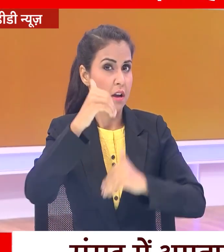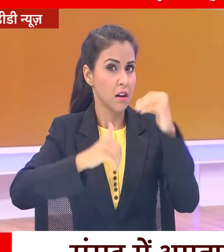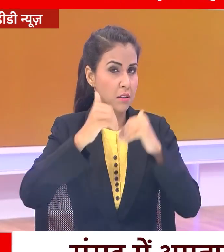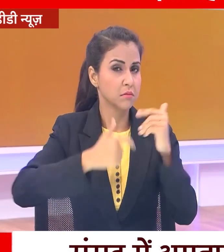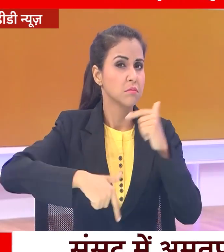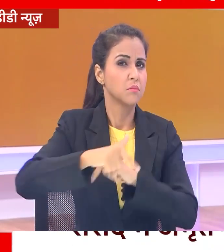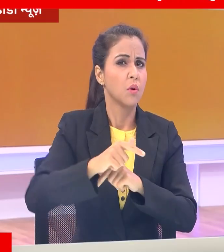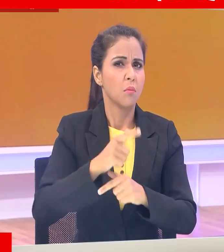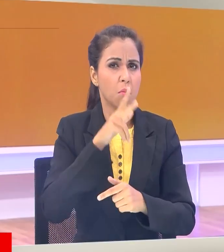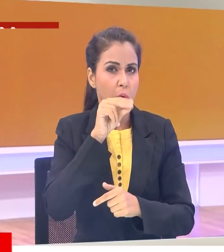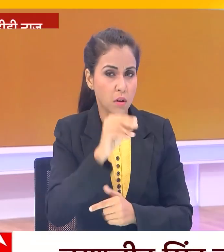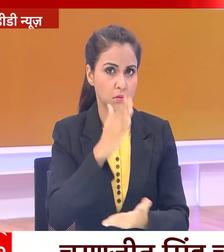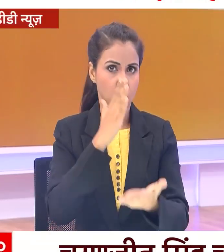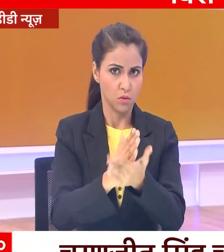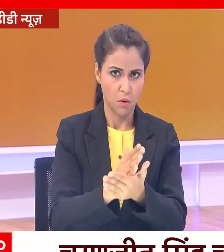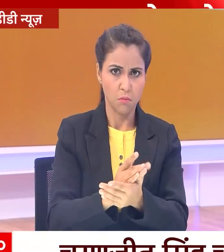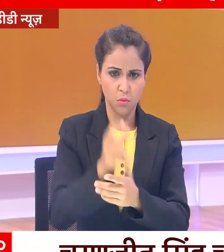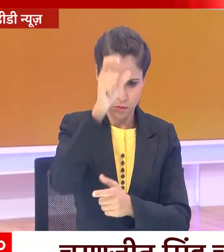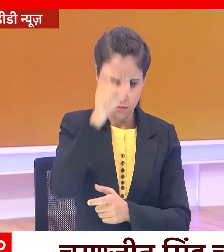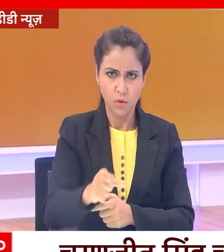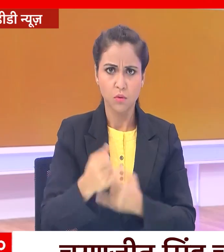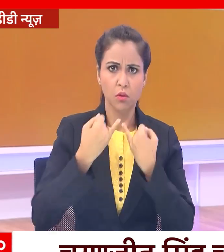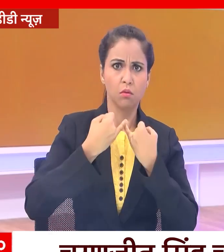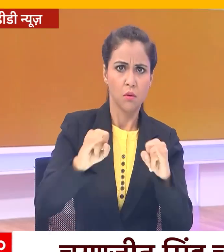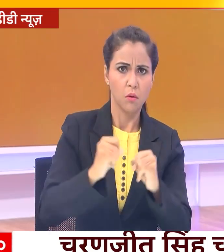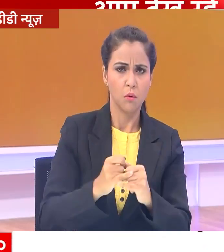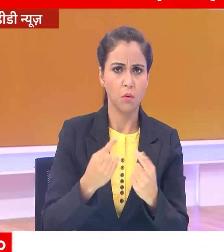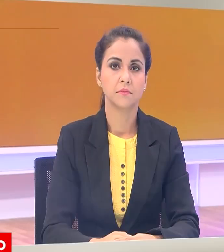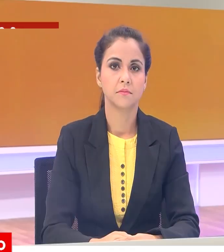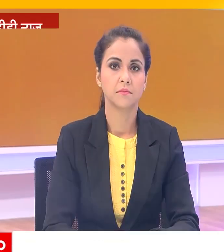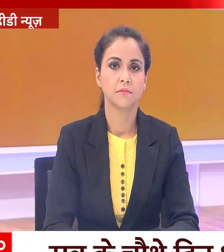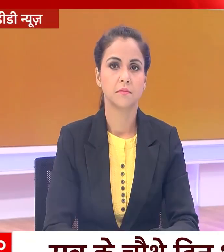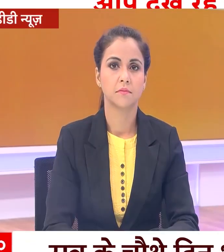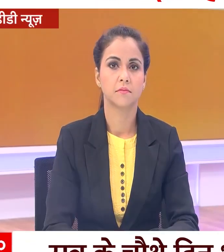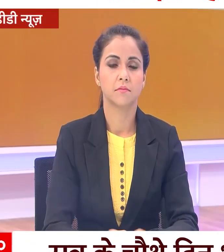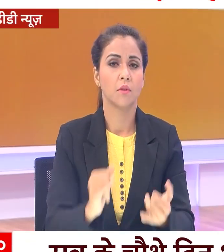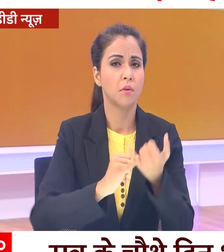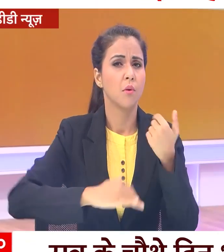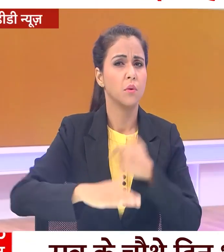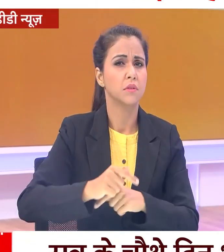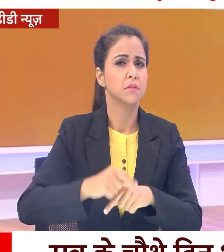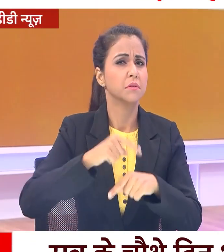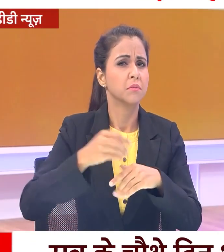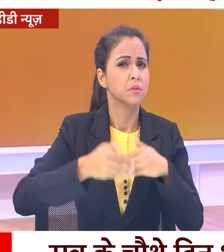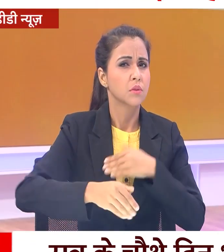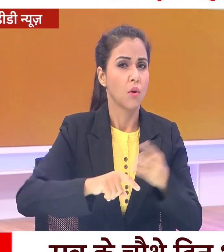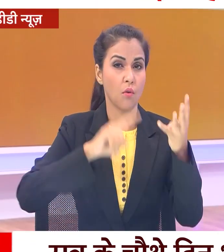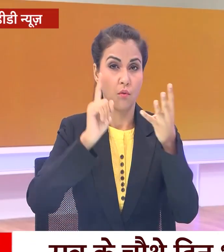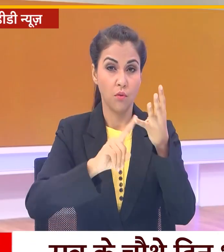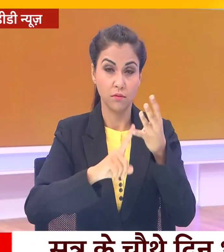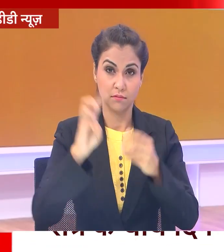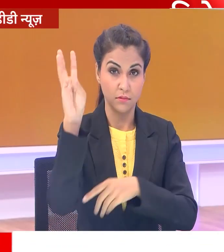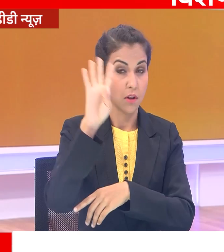बोलने से रोकना अभिव्यक्ति की स्वतंतरता का उल्लंगहन है और संसद सत्र के चोथे दिन